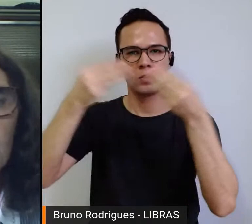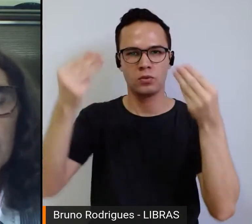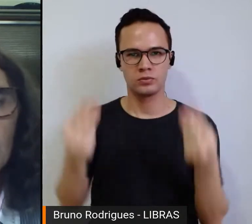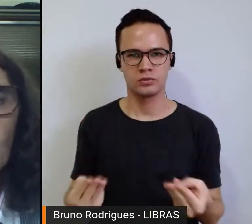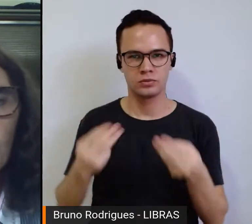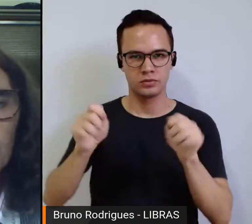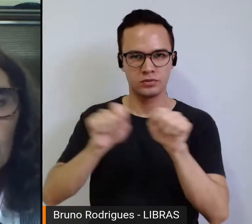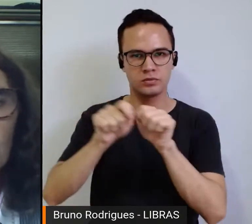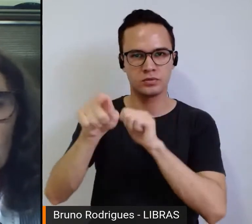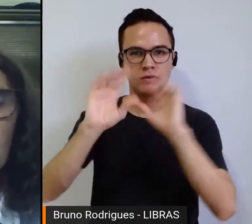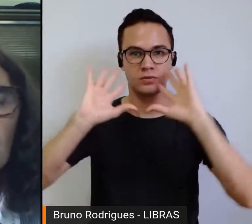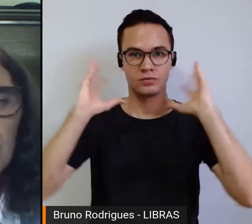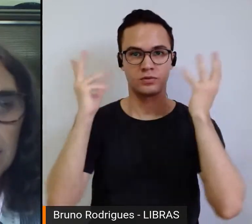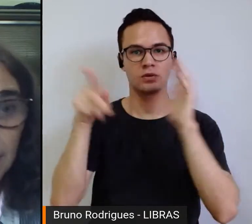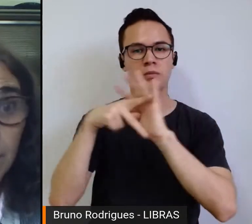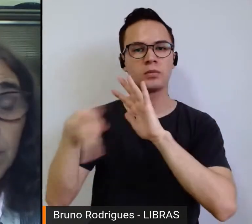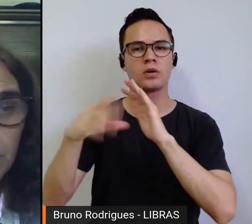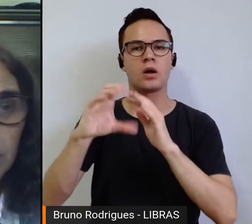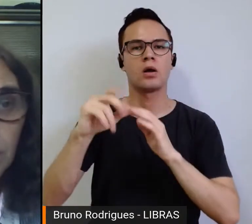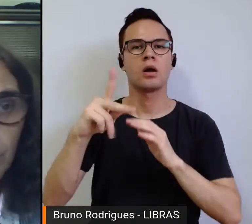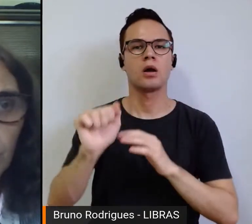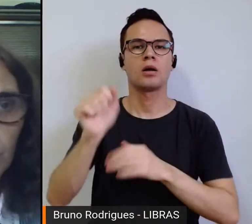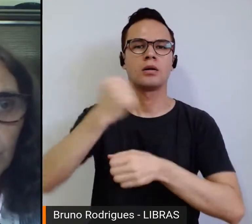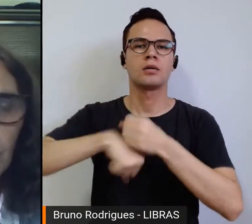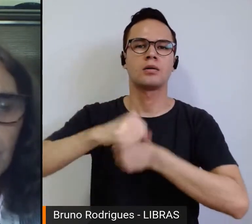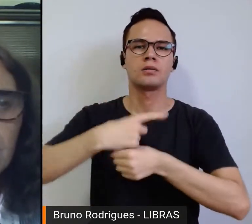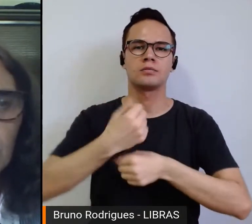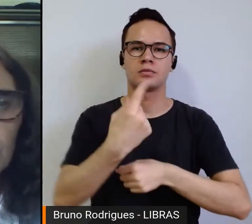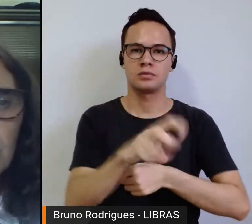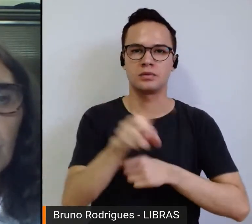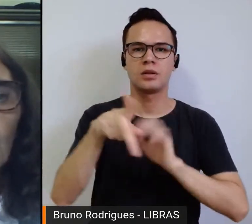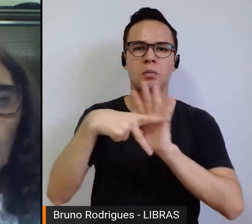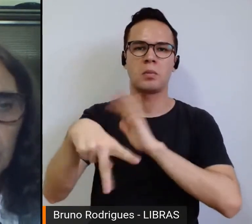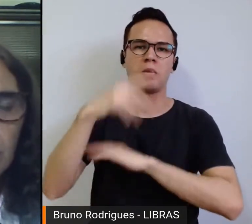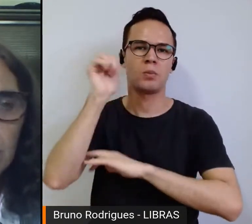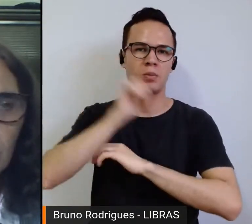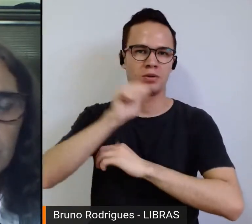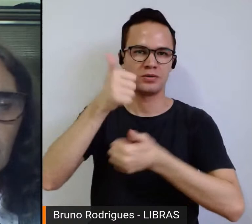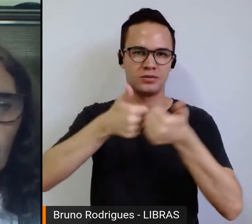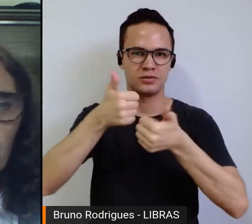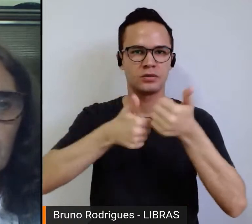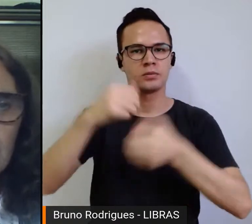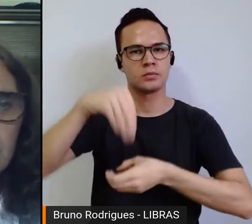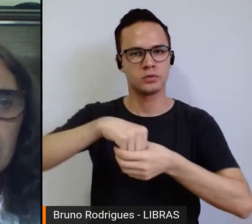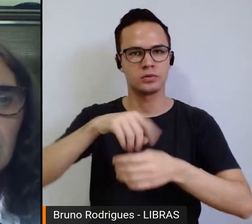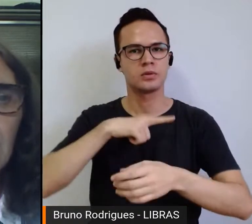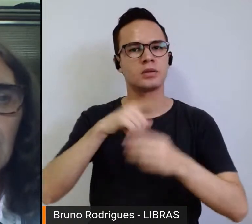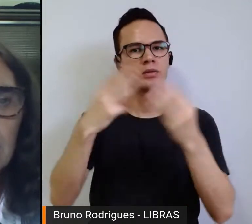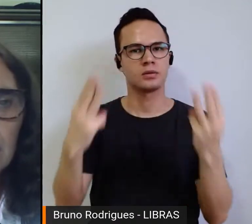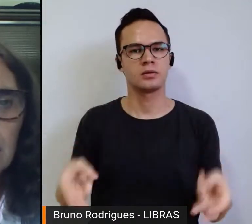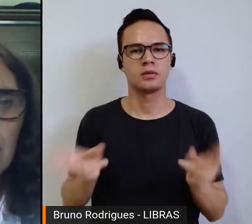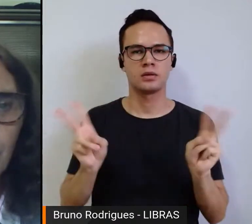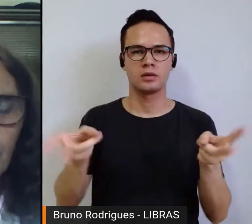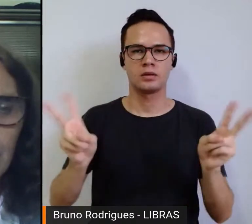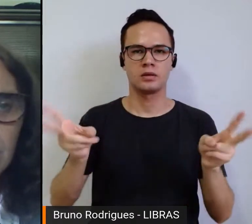em comemoração à Copa do Mundo de 2015 e tematizando o futebol de mulheres, inclusive incluindo em seu acervo permanente